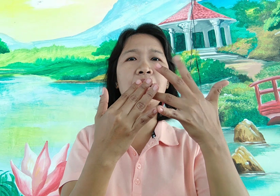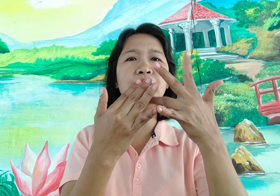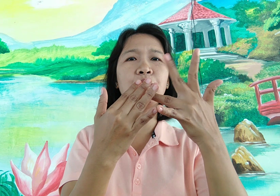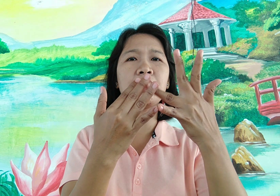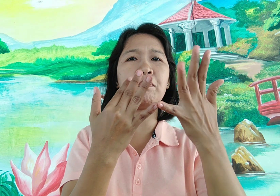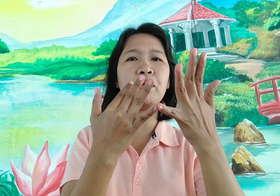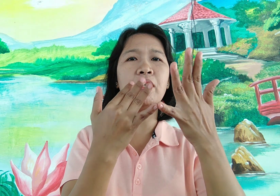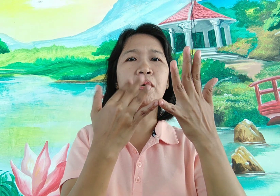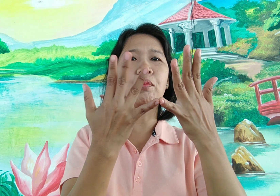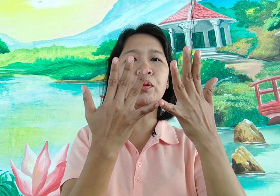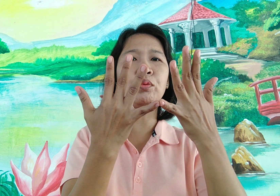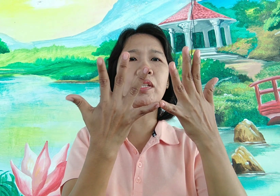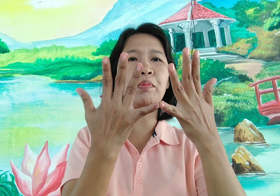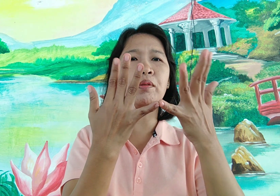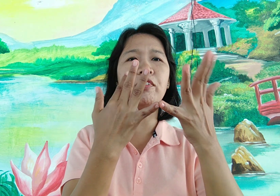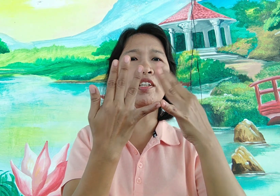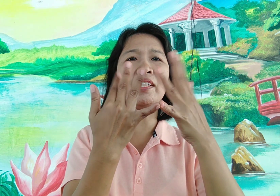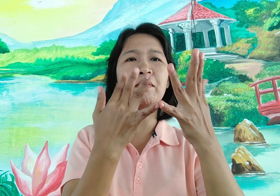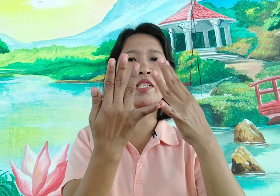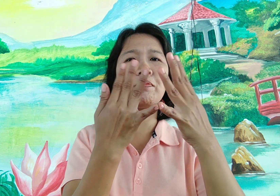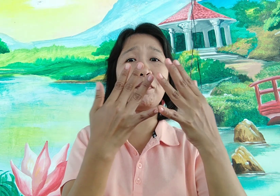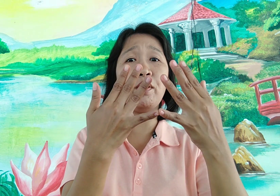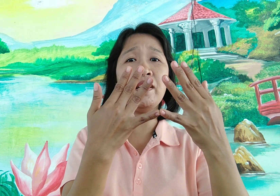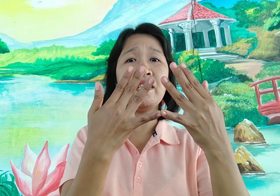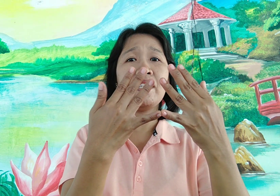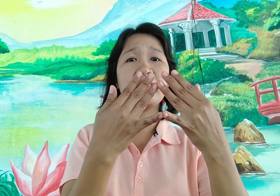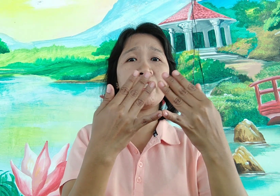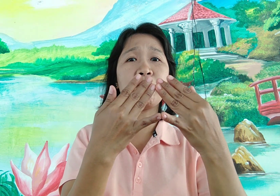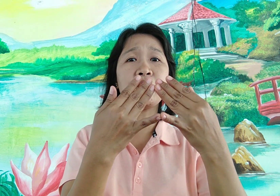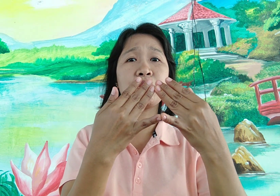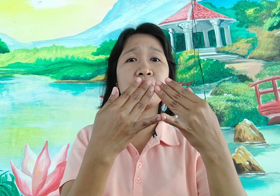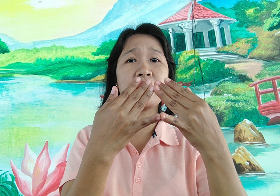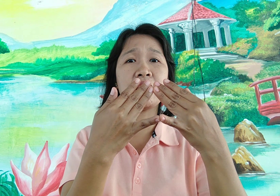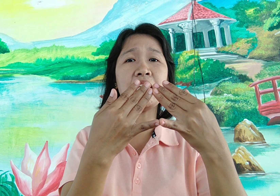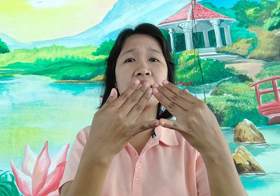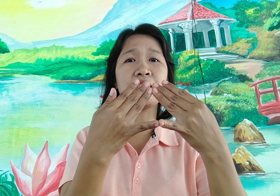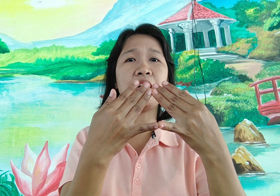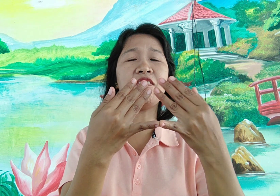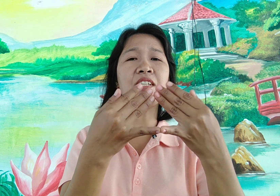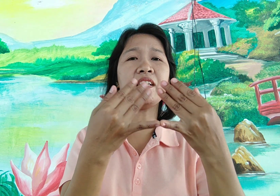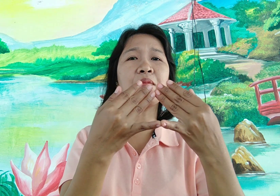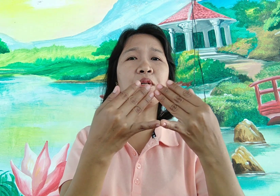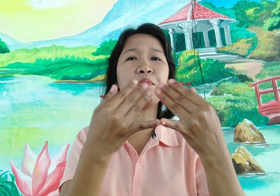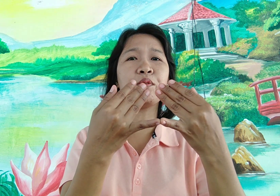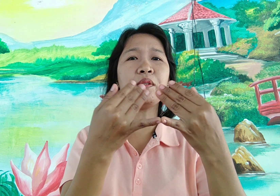1, 2, 3, 4, 1, 2, 3, 4 4 times 4 is equals to 16 so after natin makompute